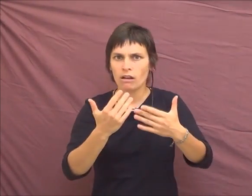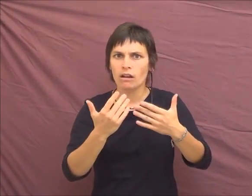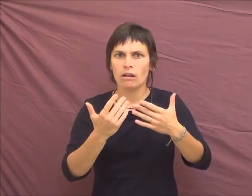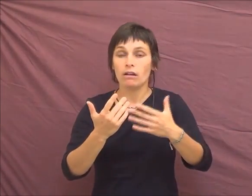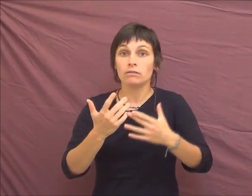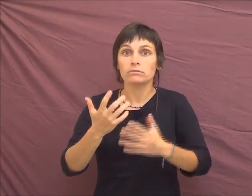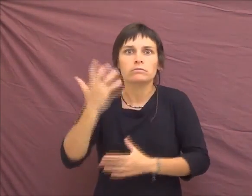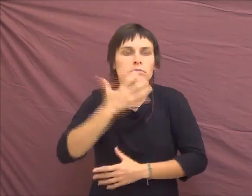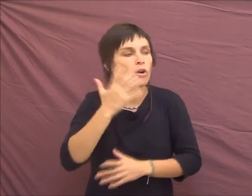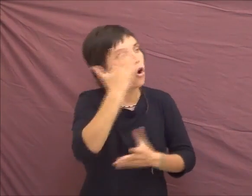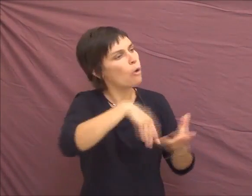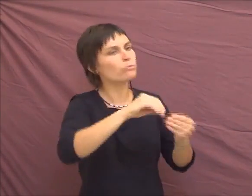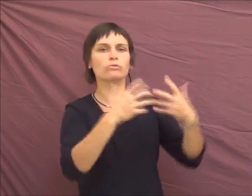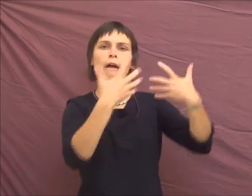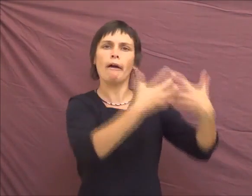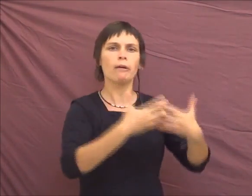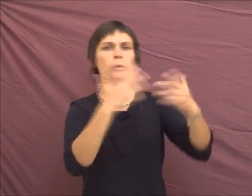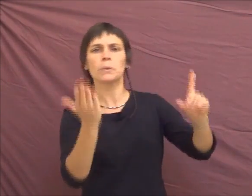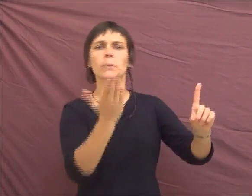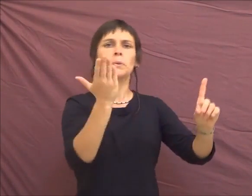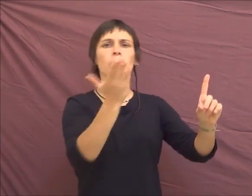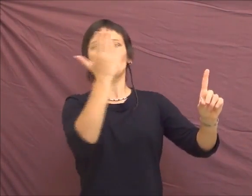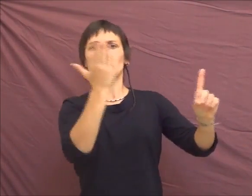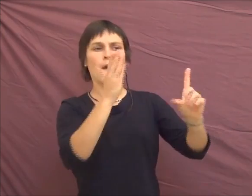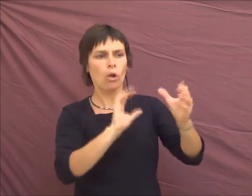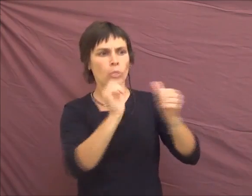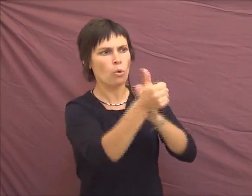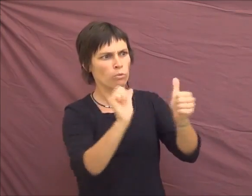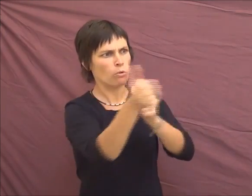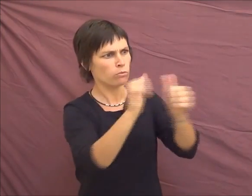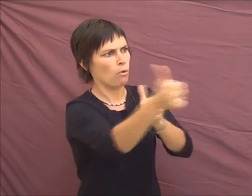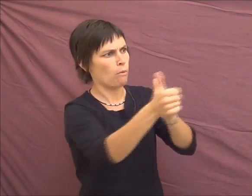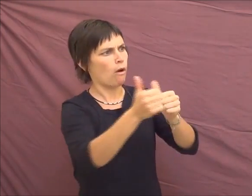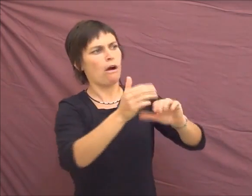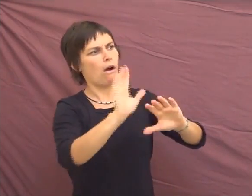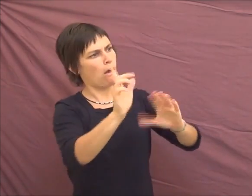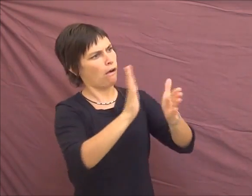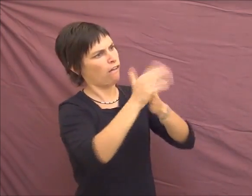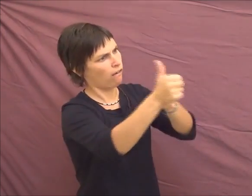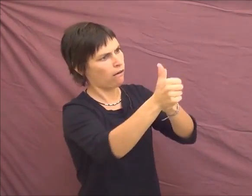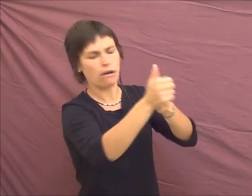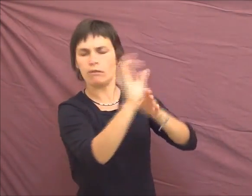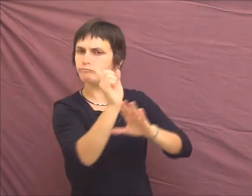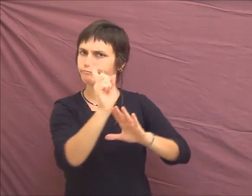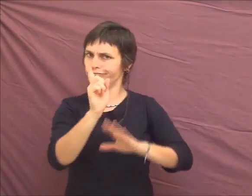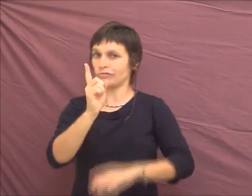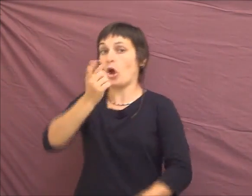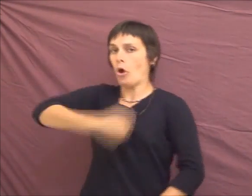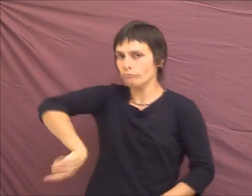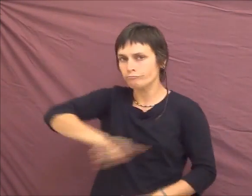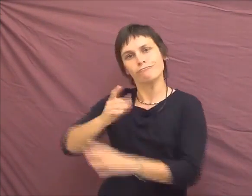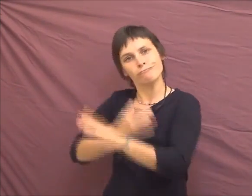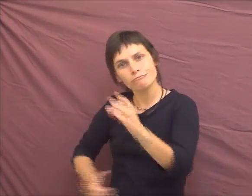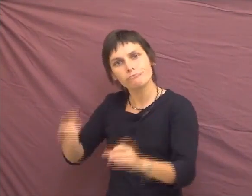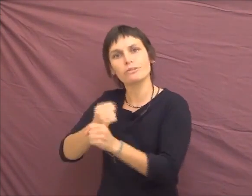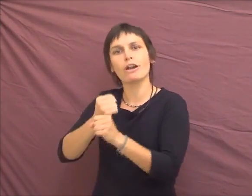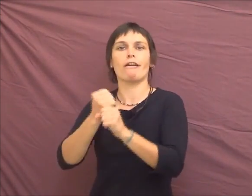bases, et en plus, il y en a marre de l'hégémonie nord-américaine. Donc, nous, on voit plus grand,